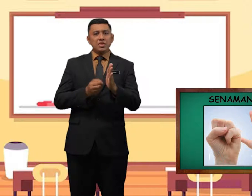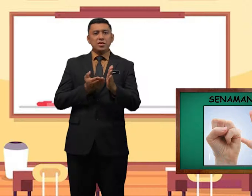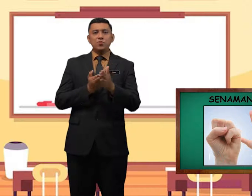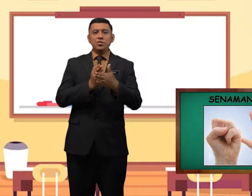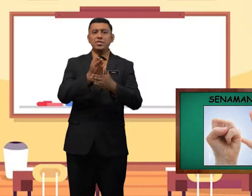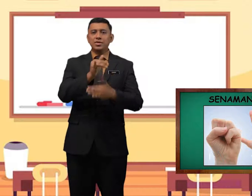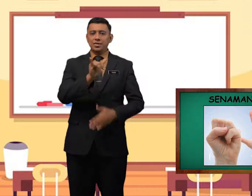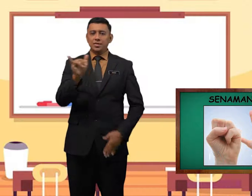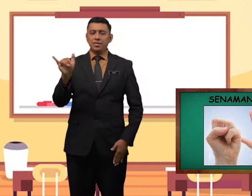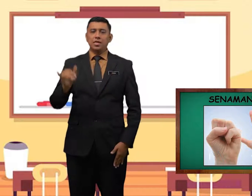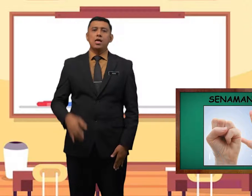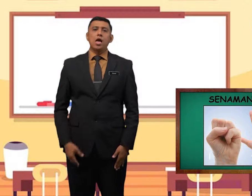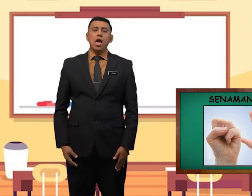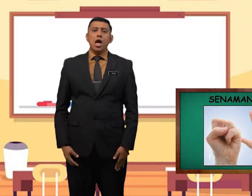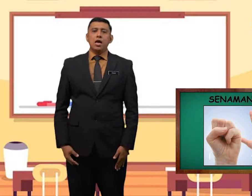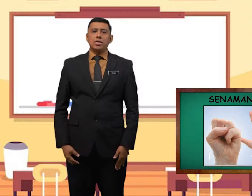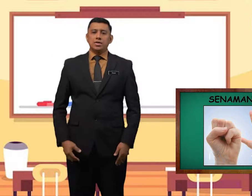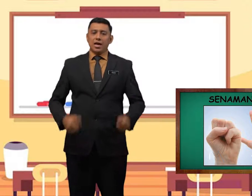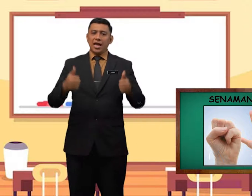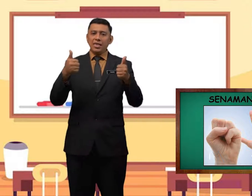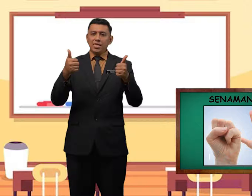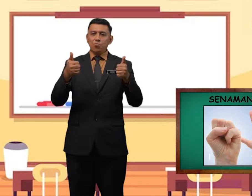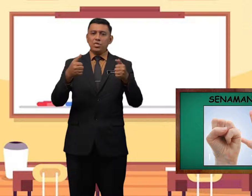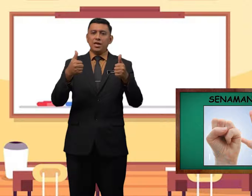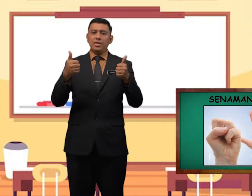Seterusnya, gerakkan ibu jari.